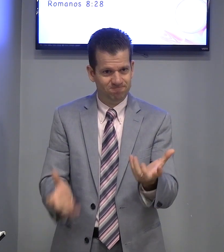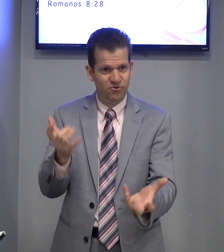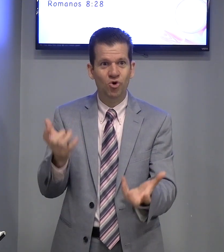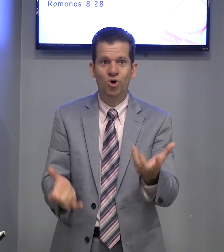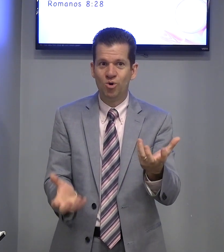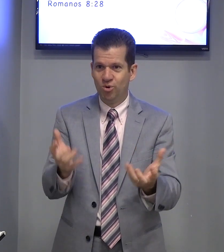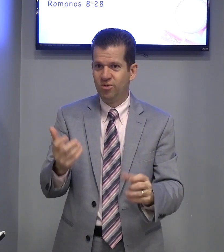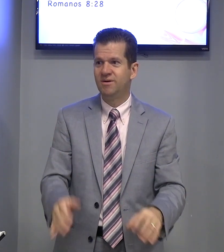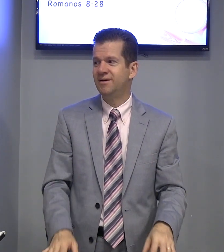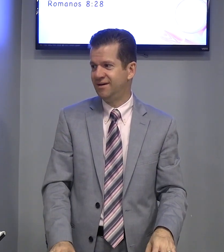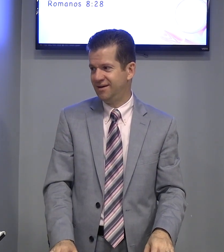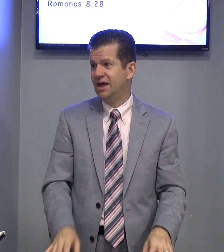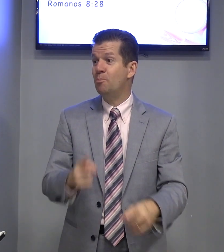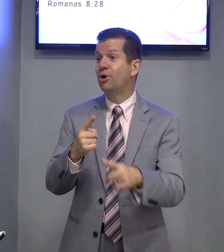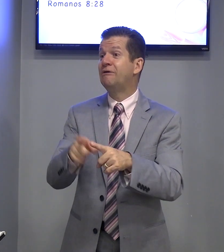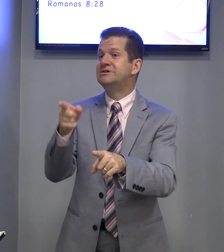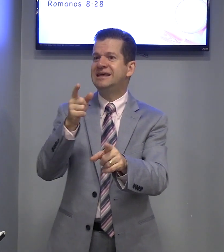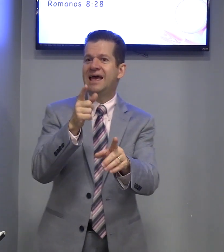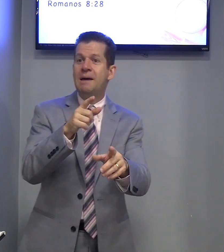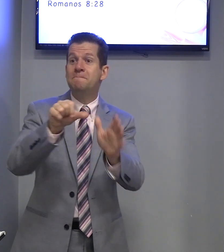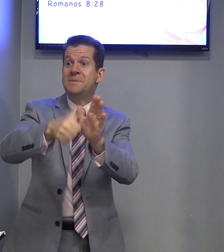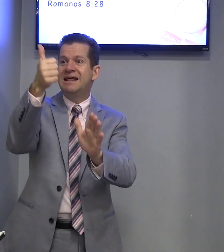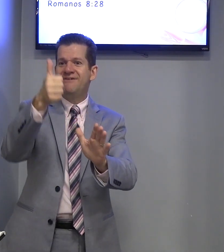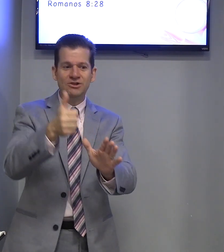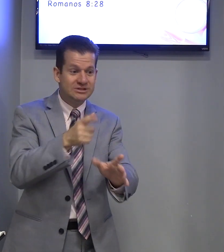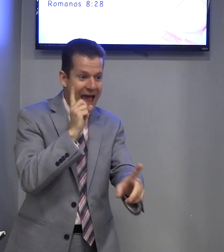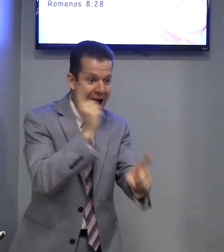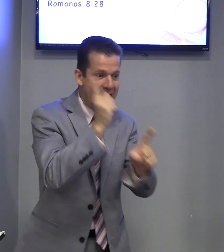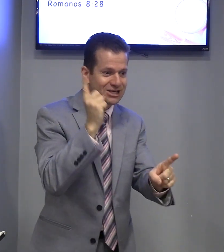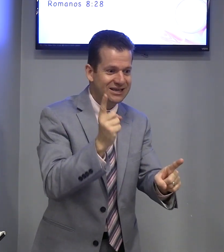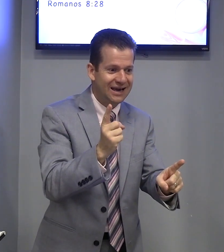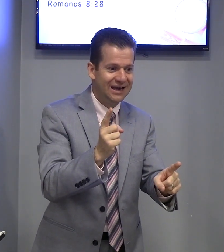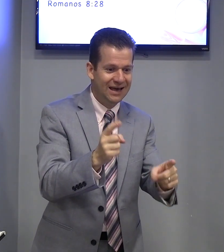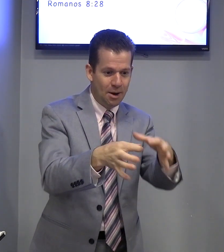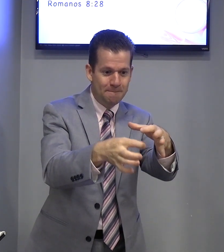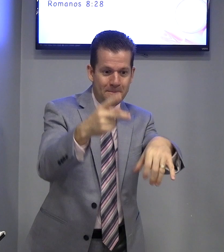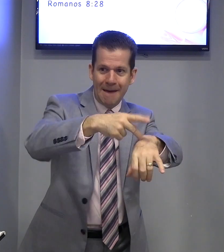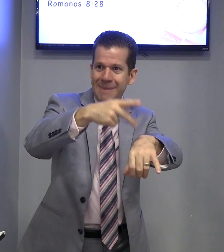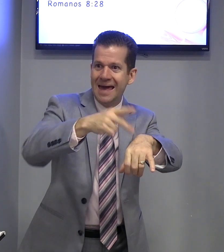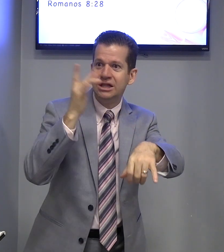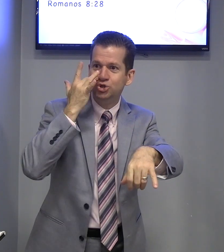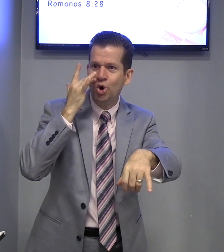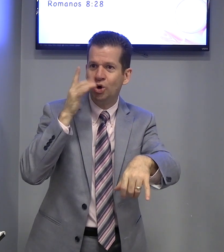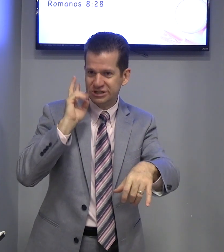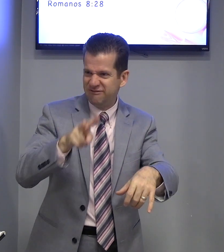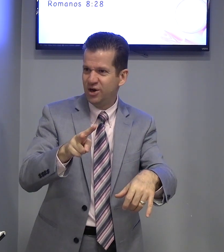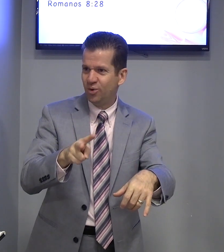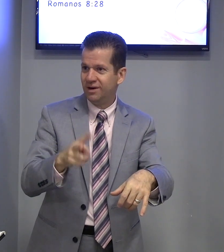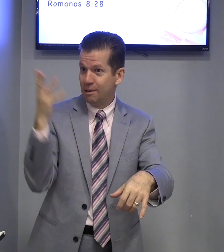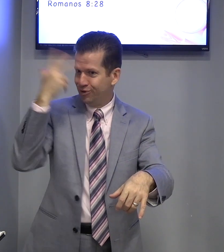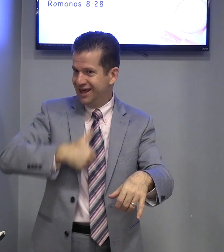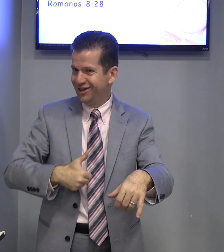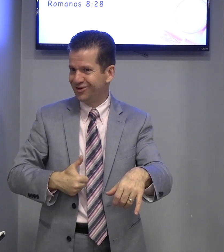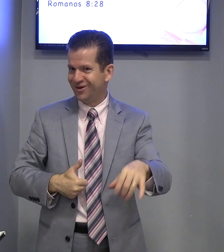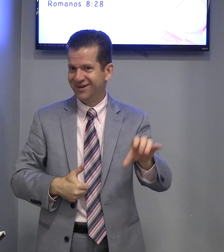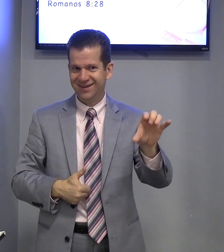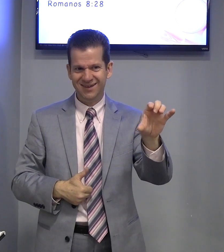Fogo. Porque você, primeira vez, você acha uma pedra de ouro. Já viu? Bonito? É.